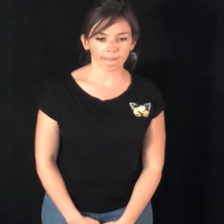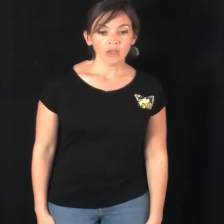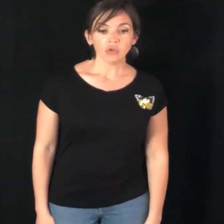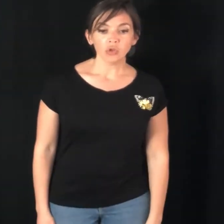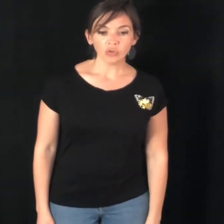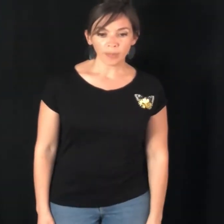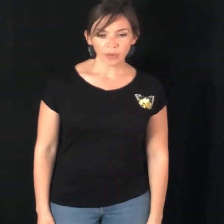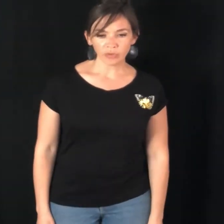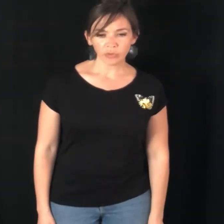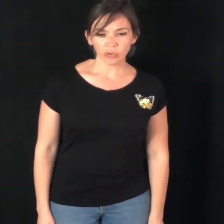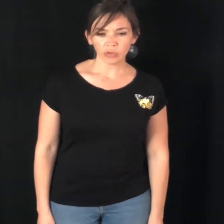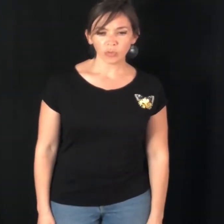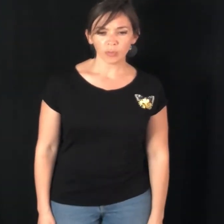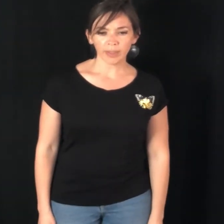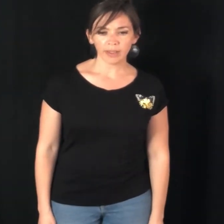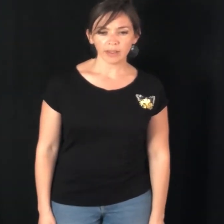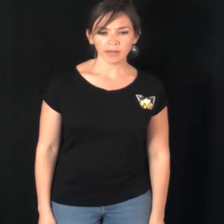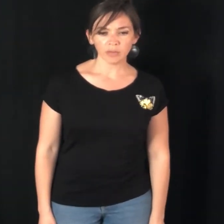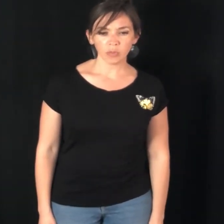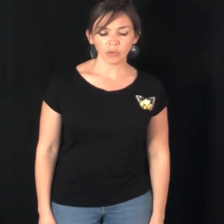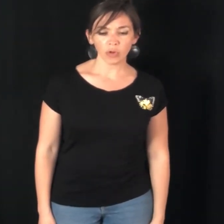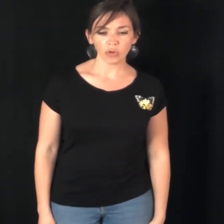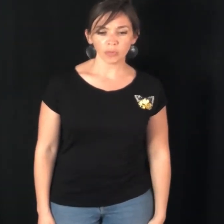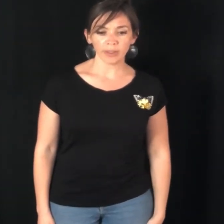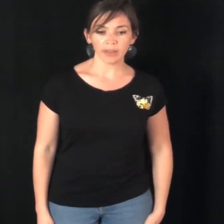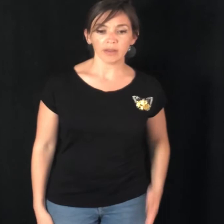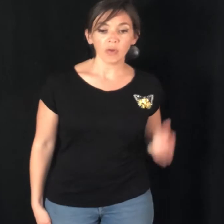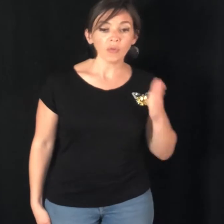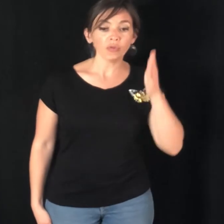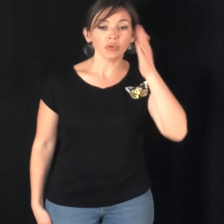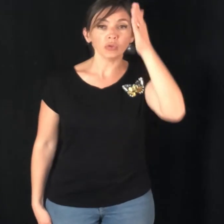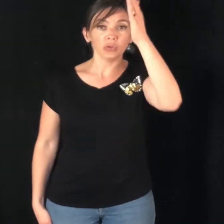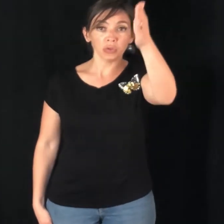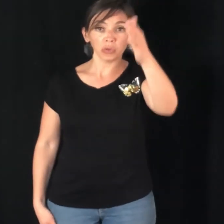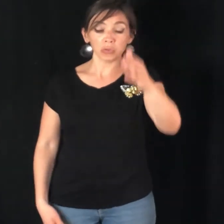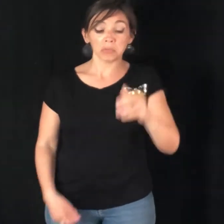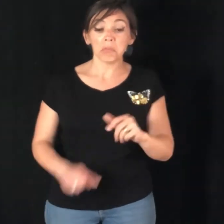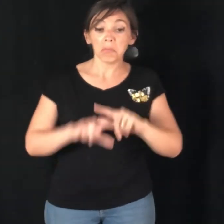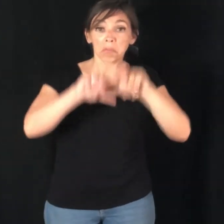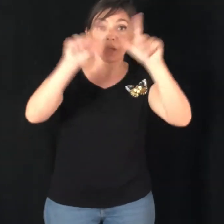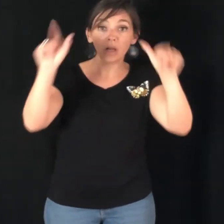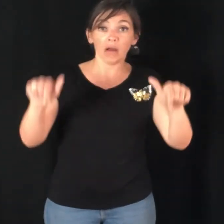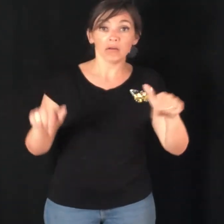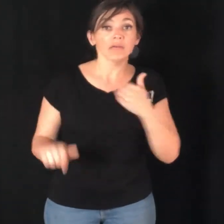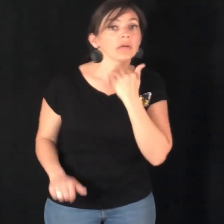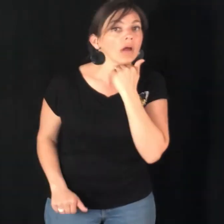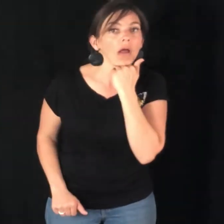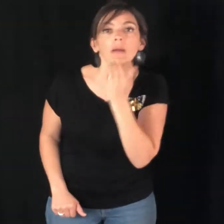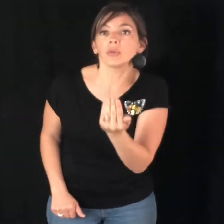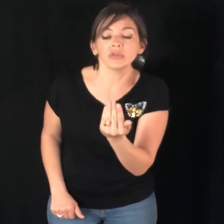Je ne vois pas le futur sans mon père.'est mon plus grand repère. Futur. Pas là. Impossible.